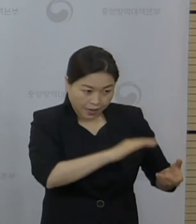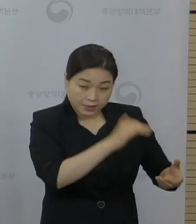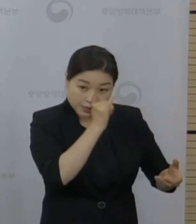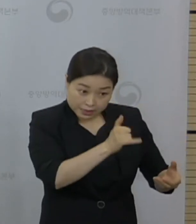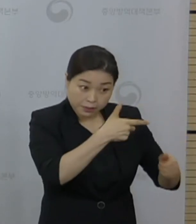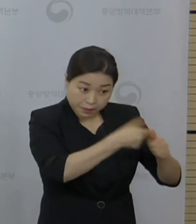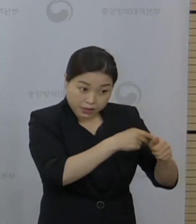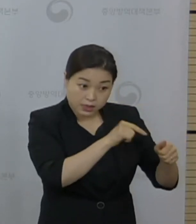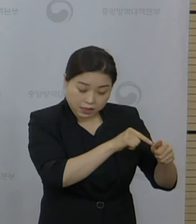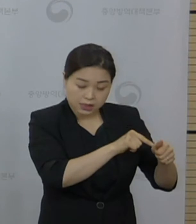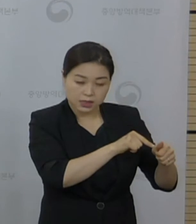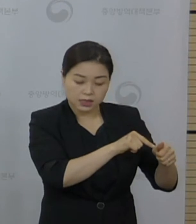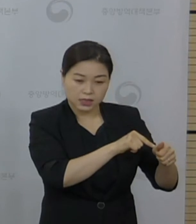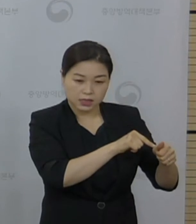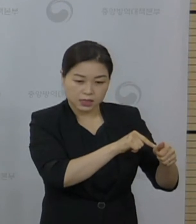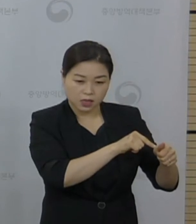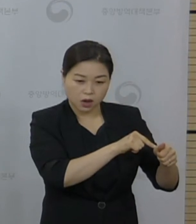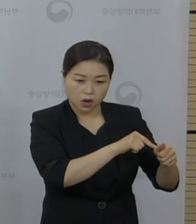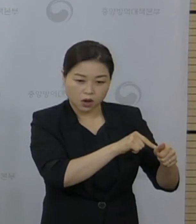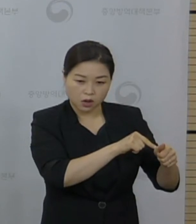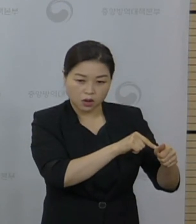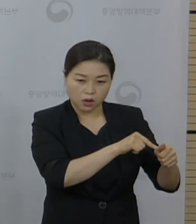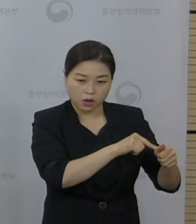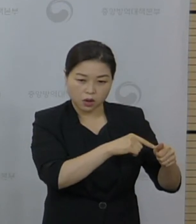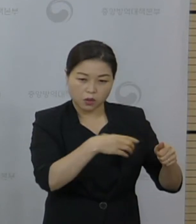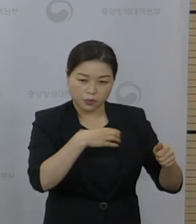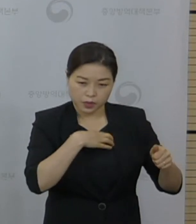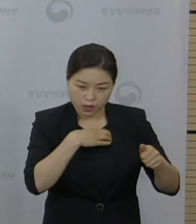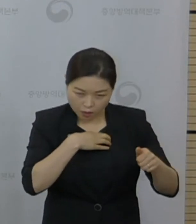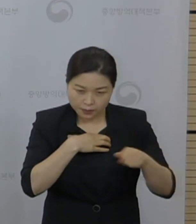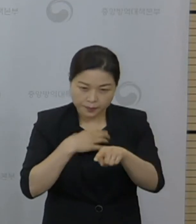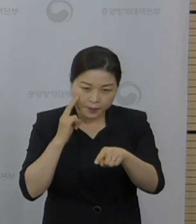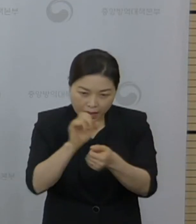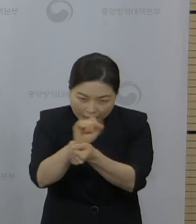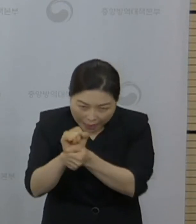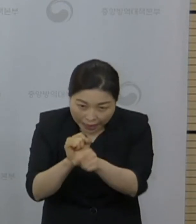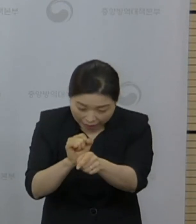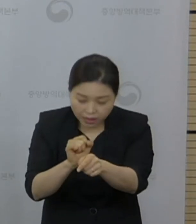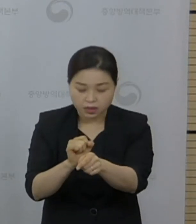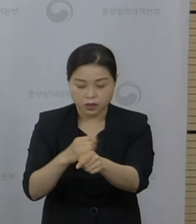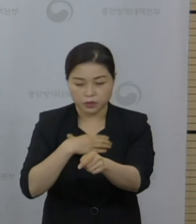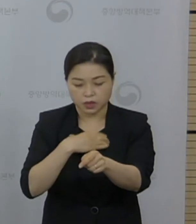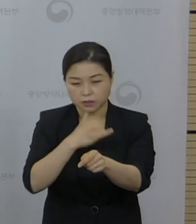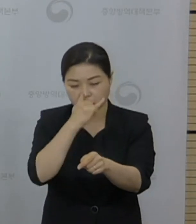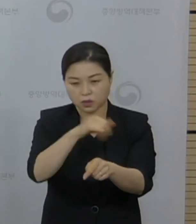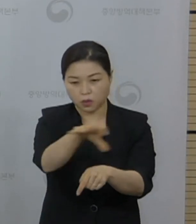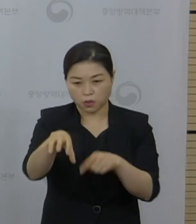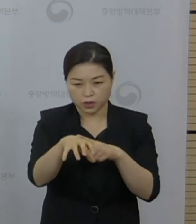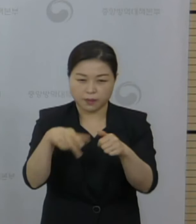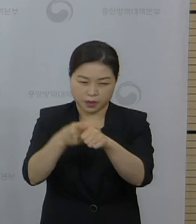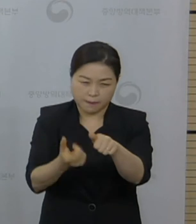고위험군에 대한 접종을 진행할 계획이라고 답변하는 부분을 말씀을 드립니다.